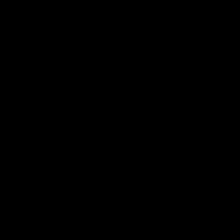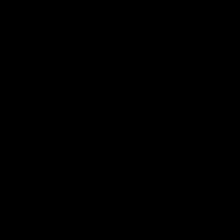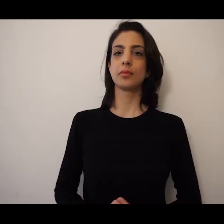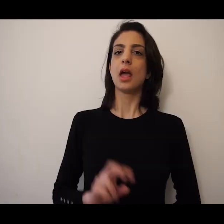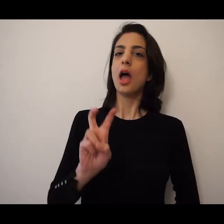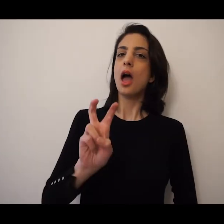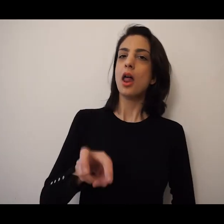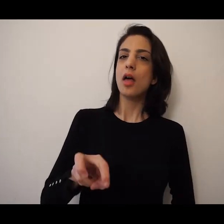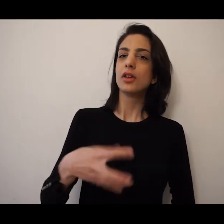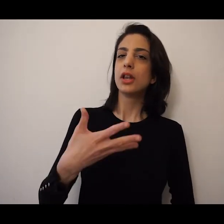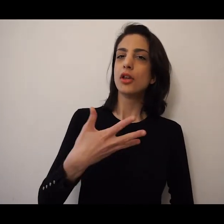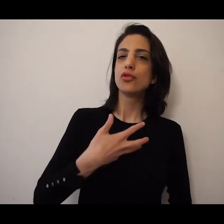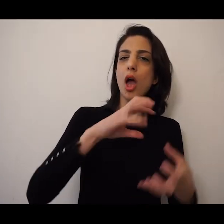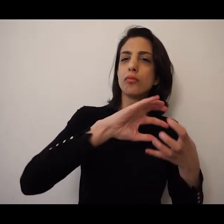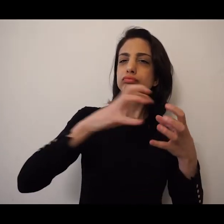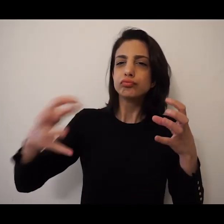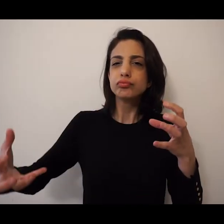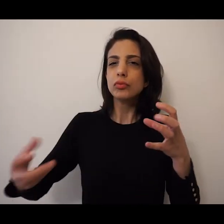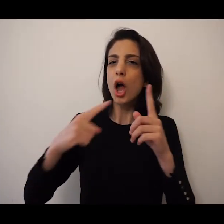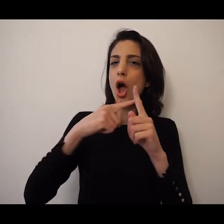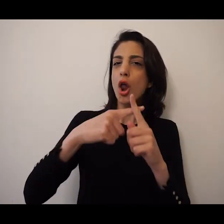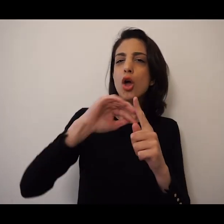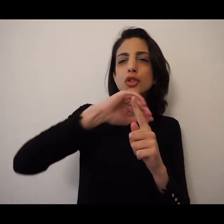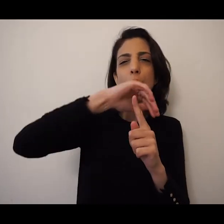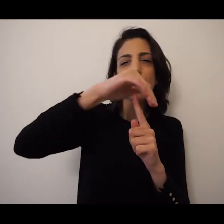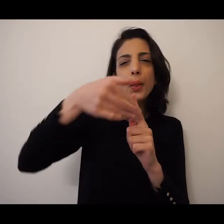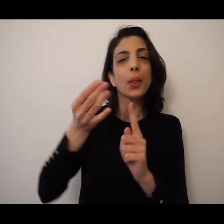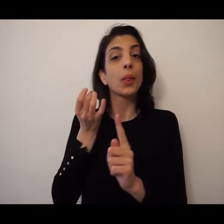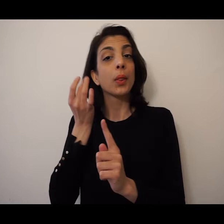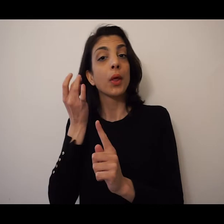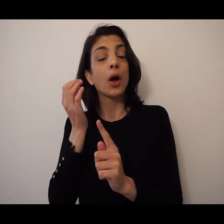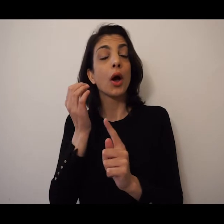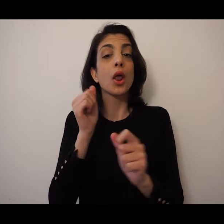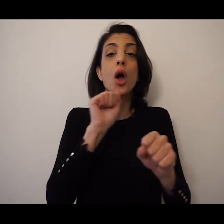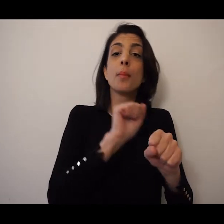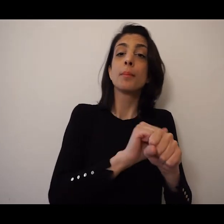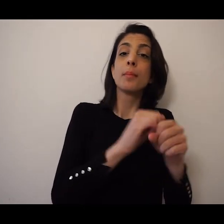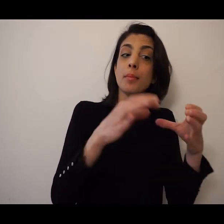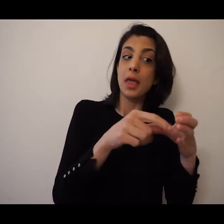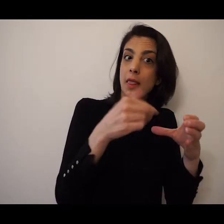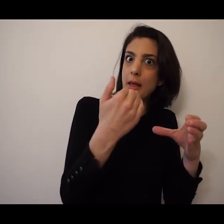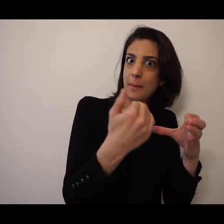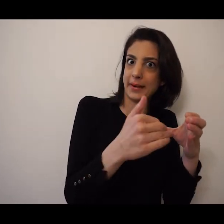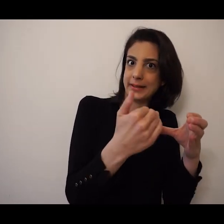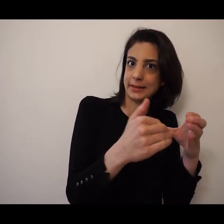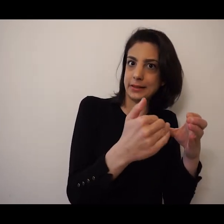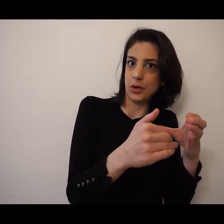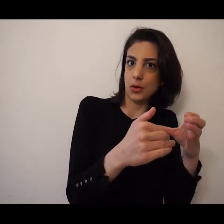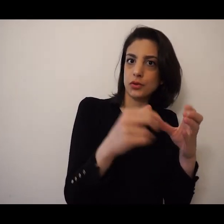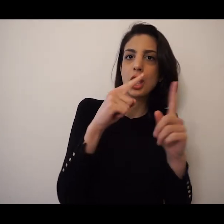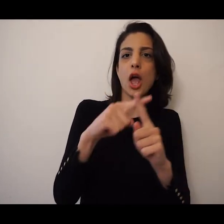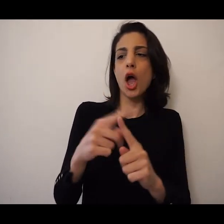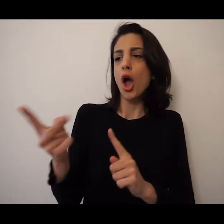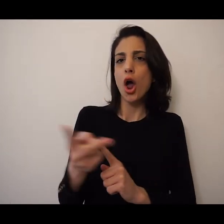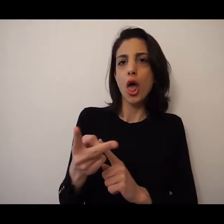A Ravenna sono presenti alcune croci ricoperte d'oro e di pietre preziose, raffiguranti la vittoria di Gesù